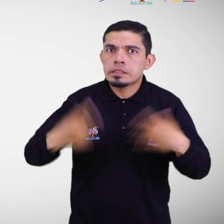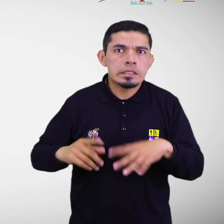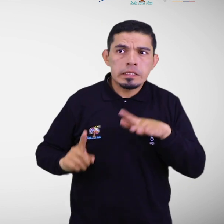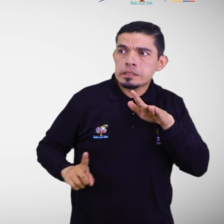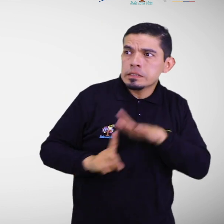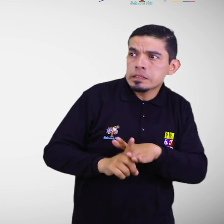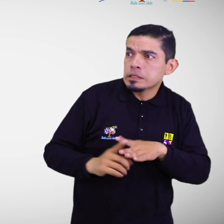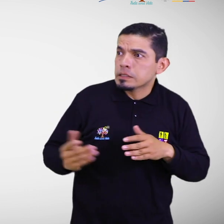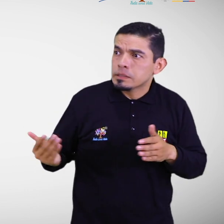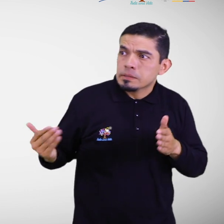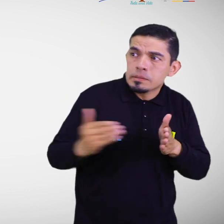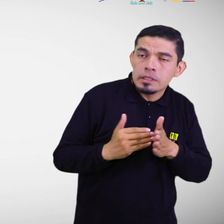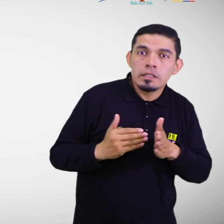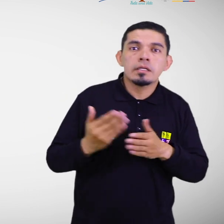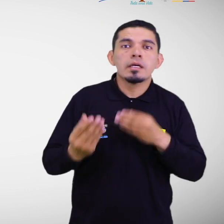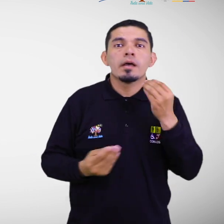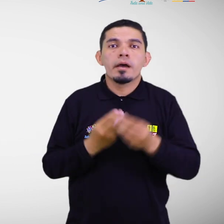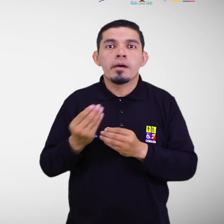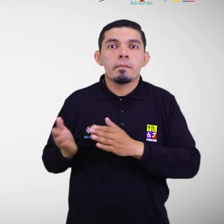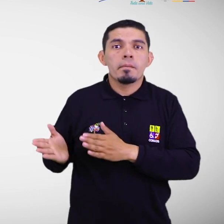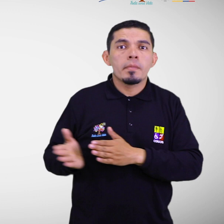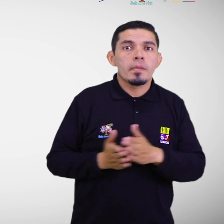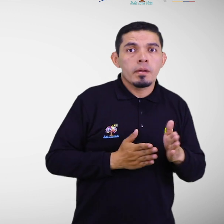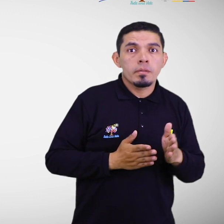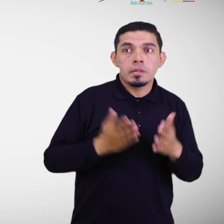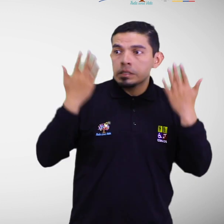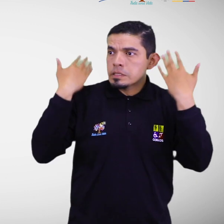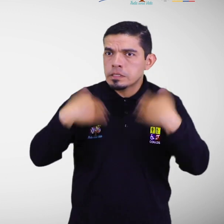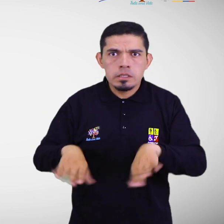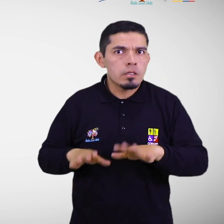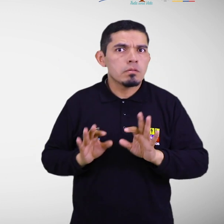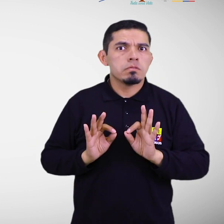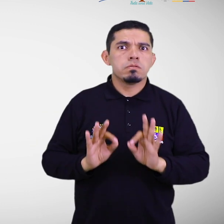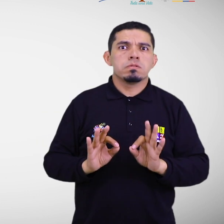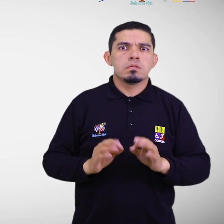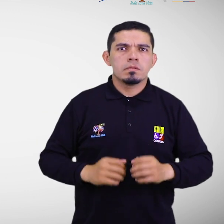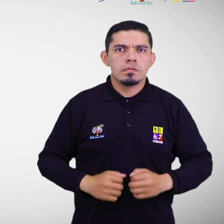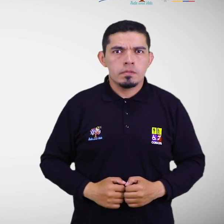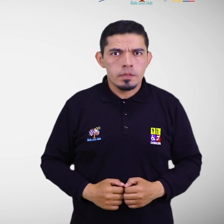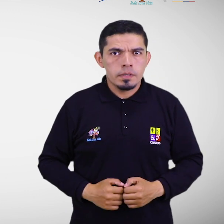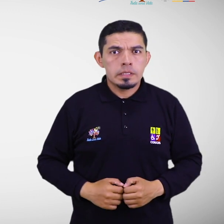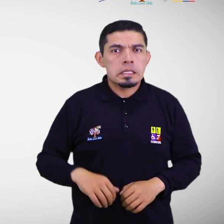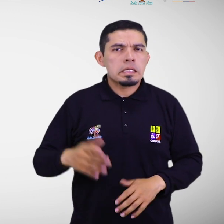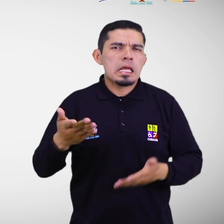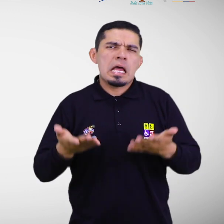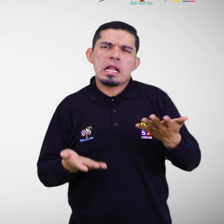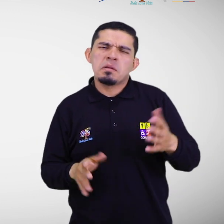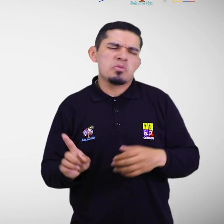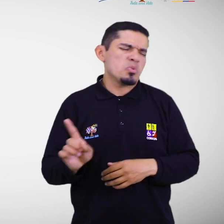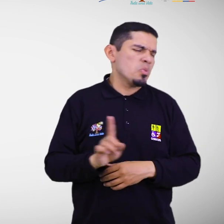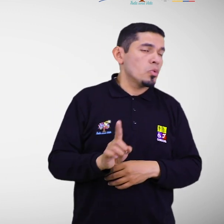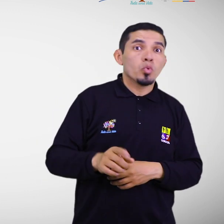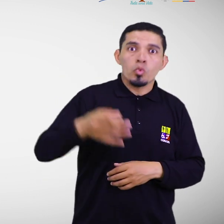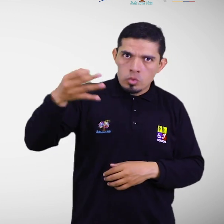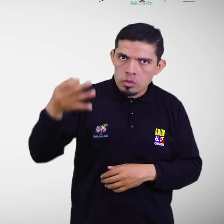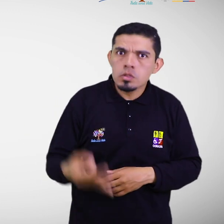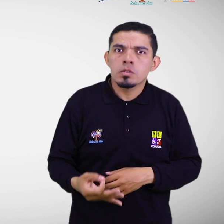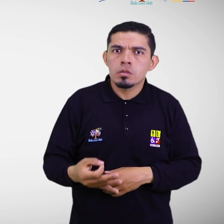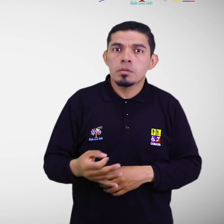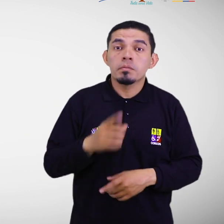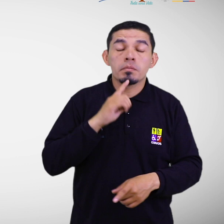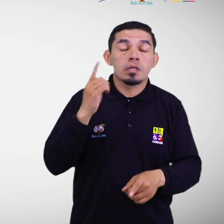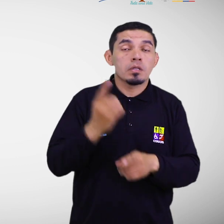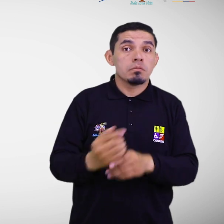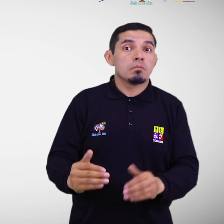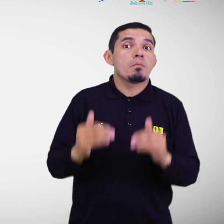condiciones y parámetros indican que la materialización es inminente. La probabilidad de ocurrencia del evento peligroso es